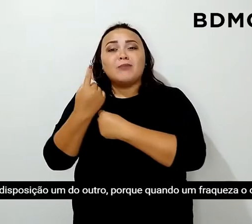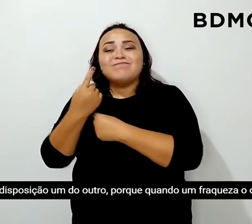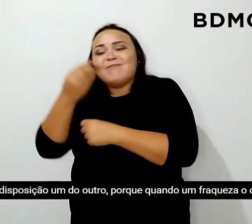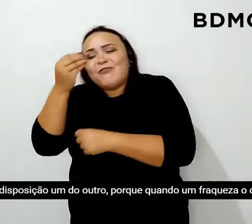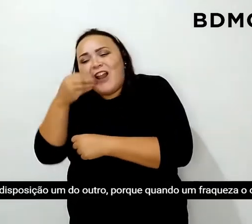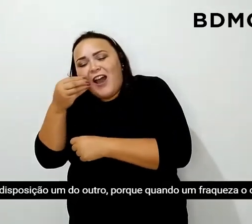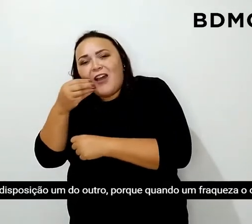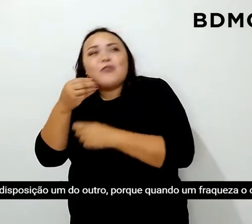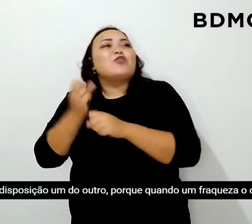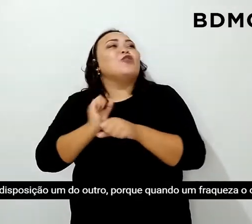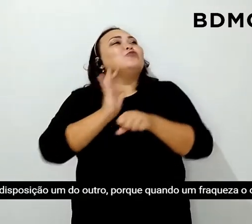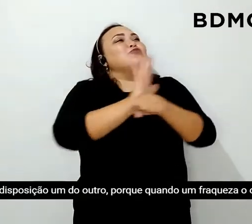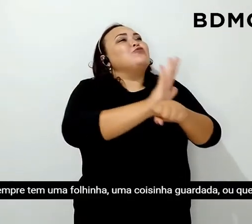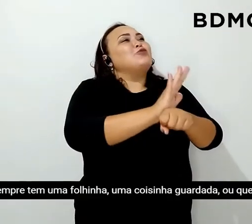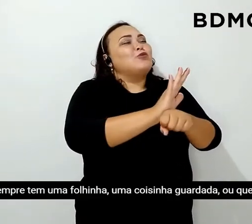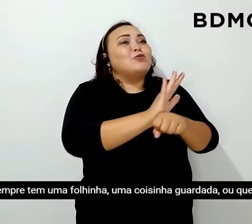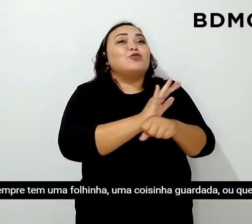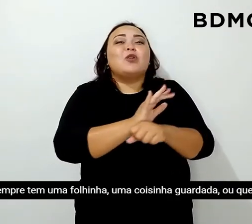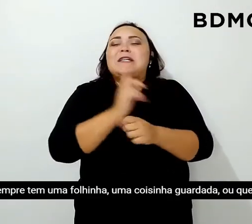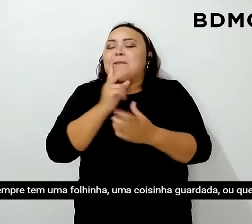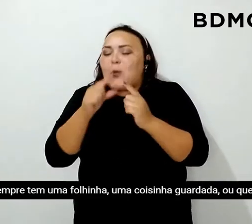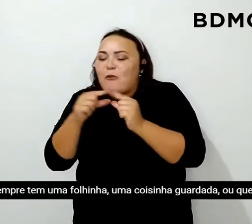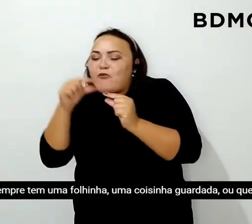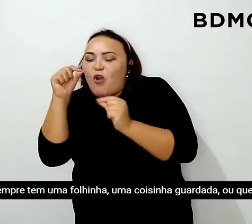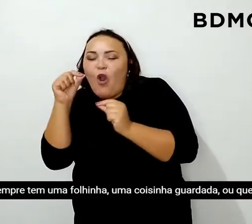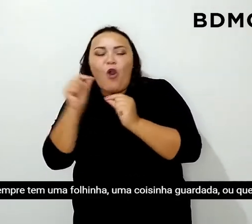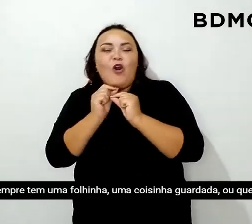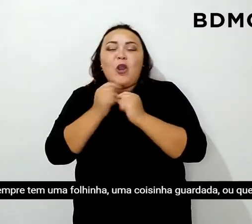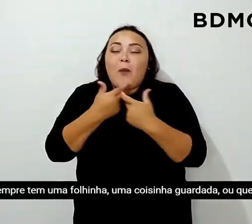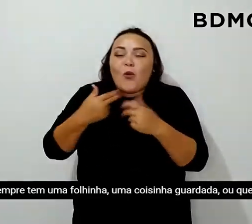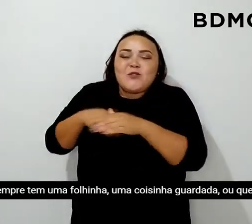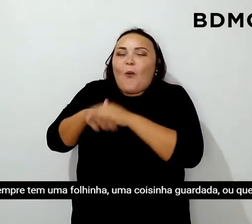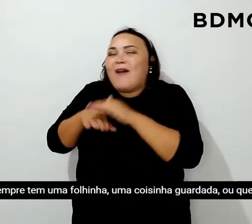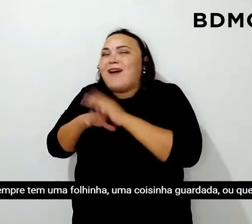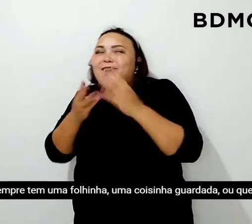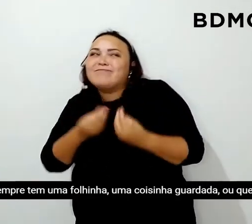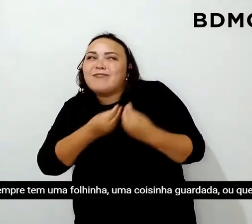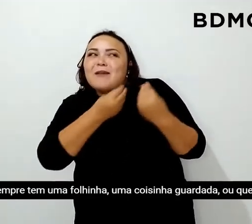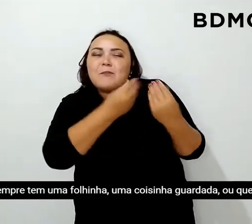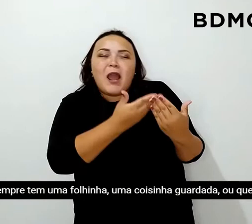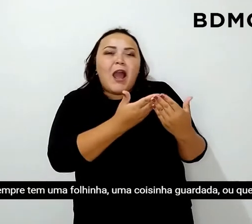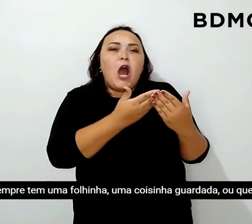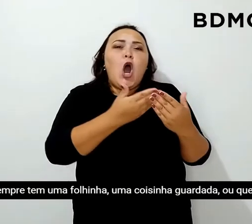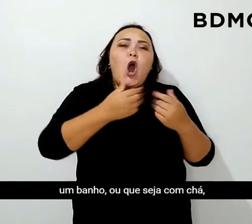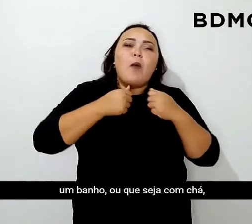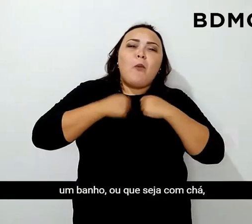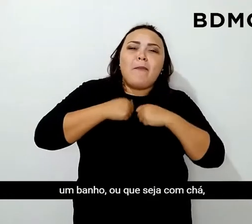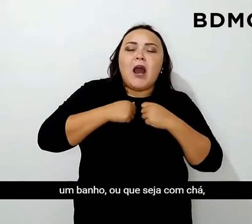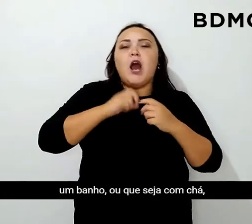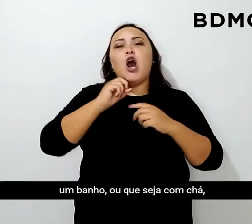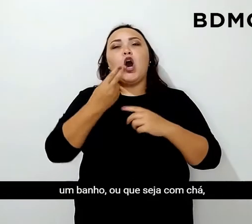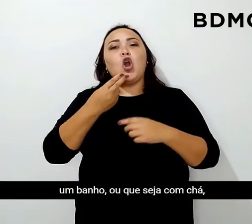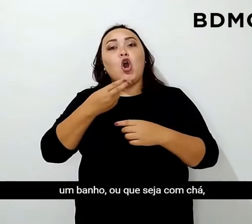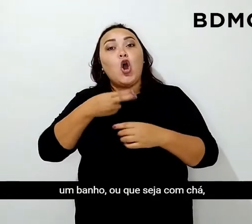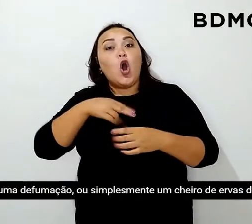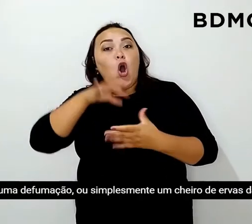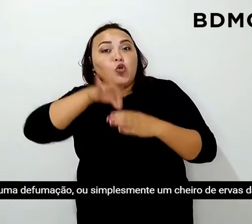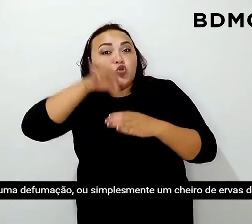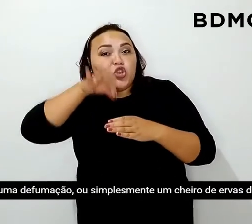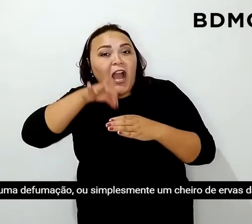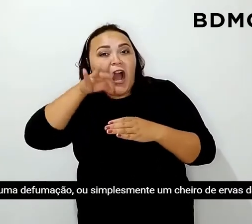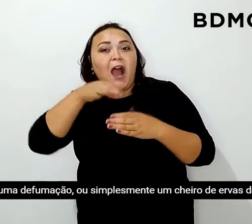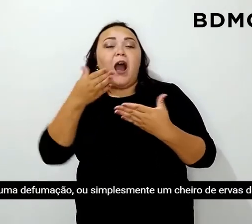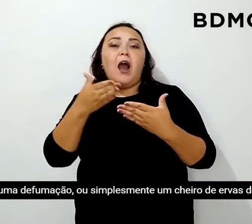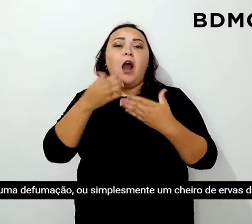fraqueja, o outro sempre tem uma folhinha, uma coisinha guardada, ou que seja para um banho ou que seja para um